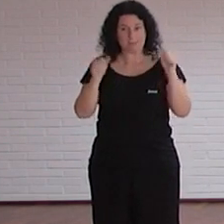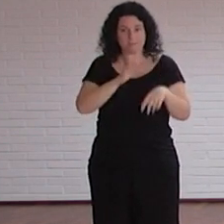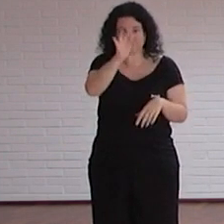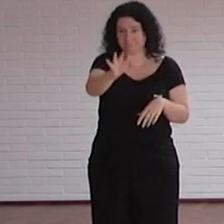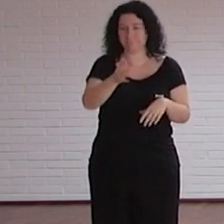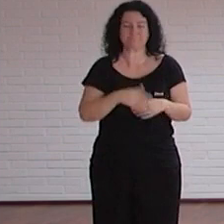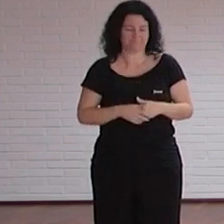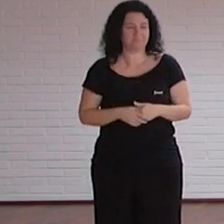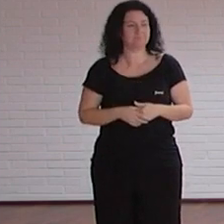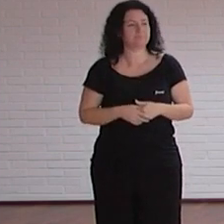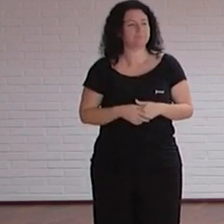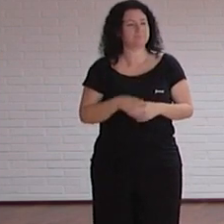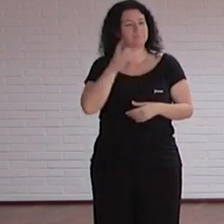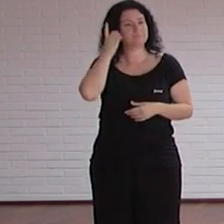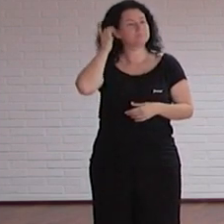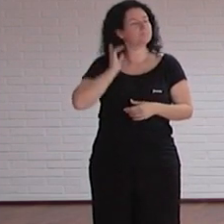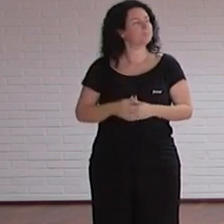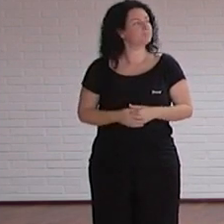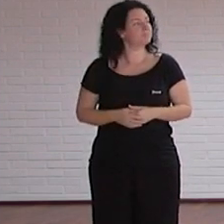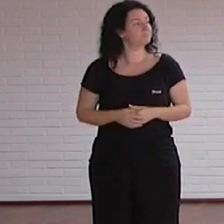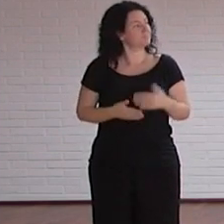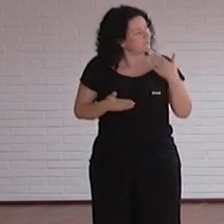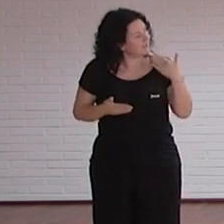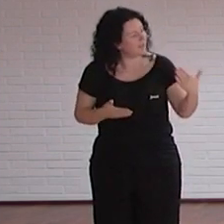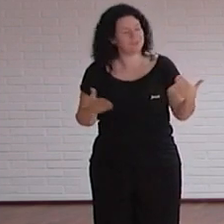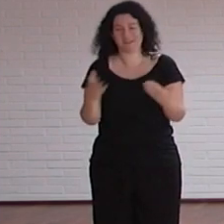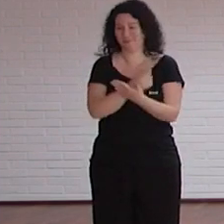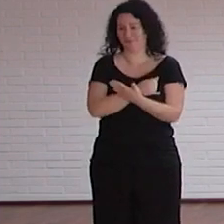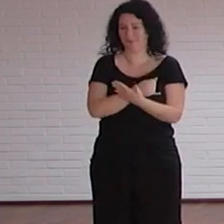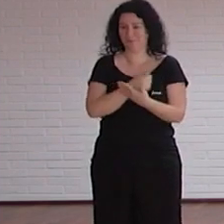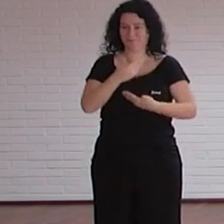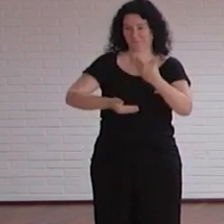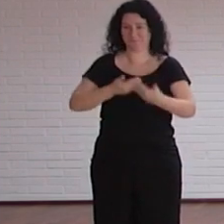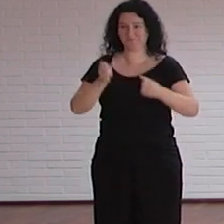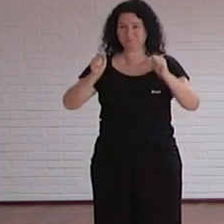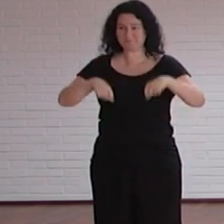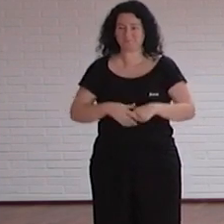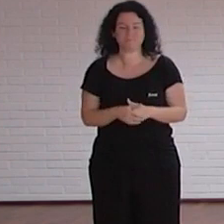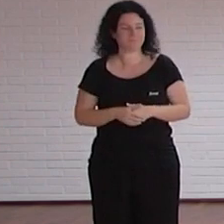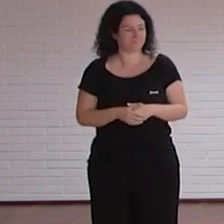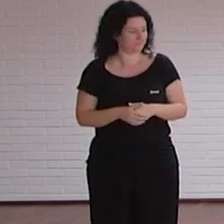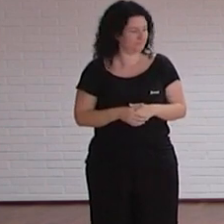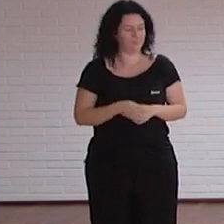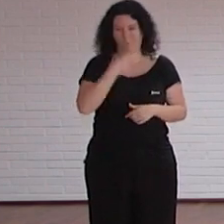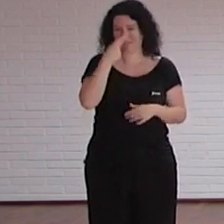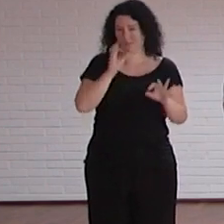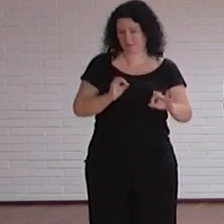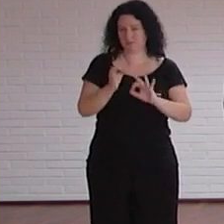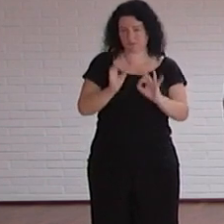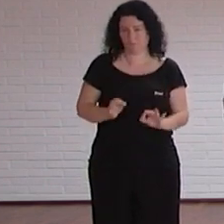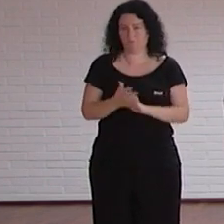solicite en cada momento pues nada gracias a todos y vamos a a esa mesa redonda tan interesante